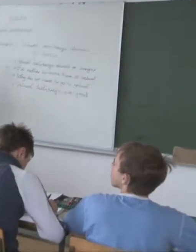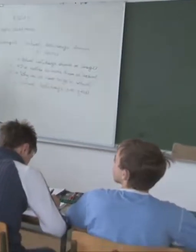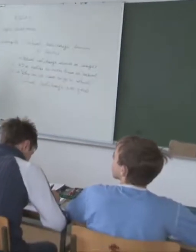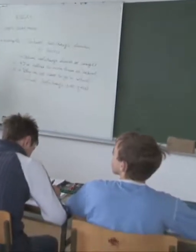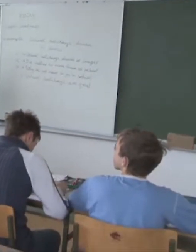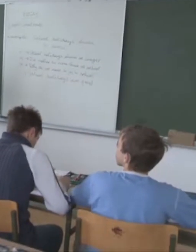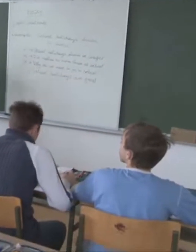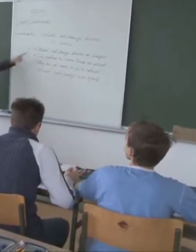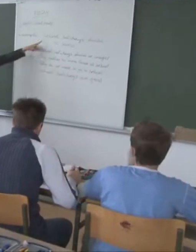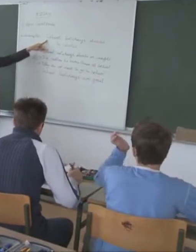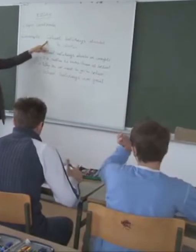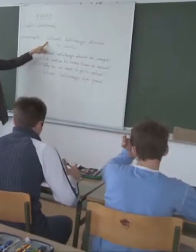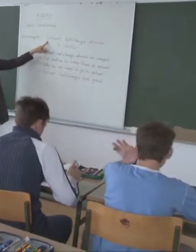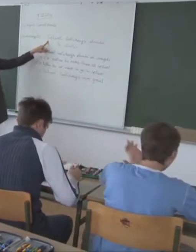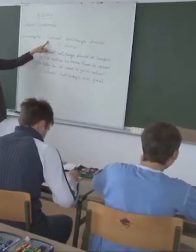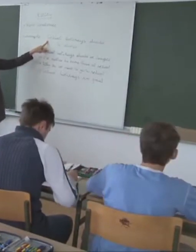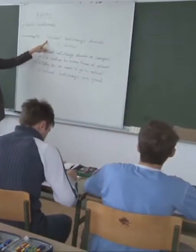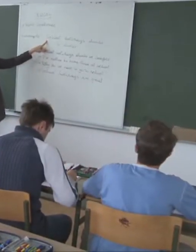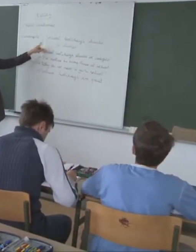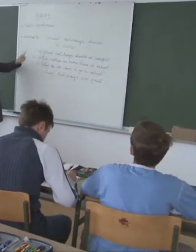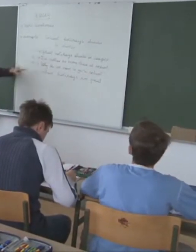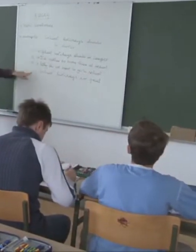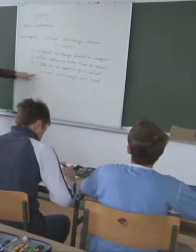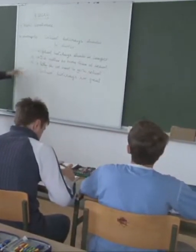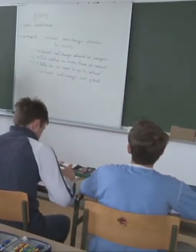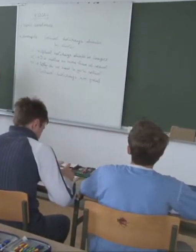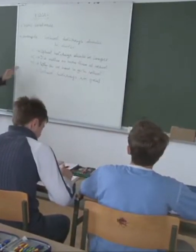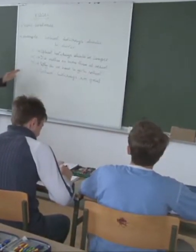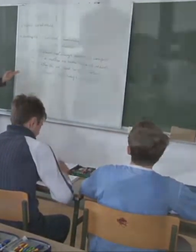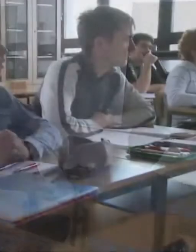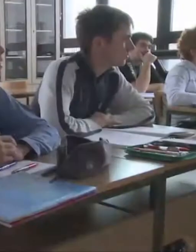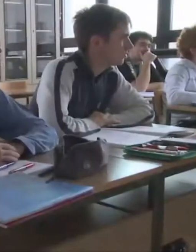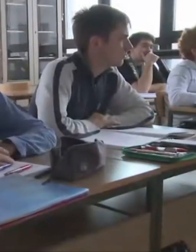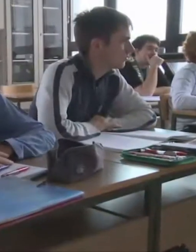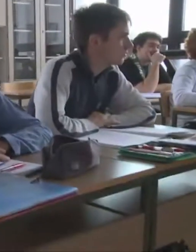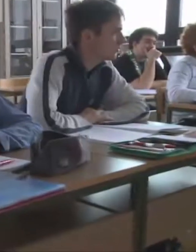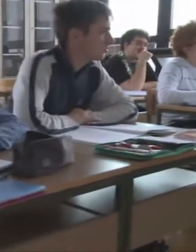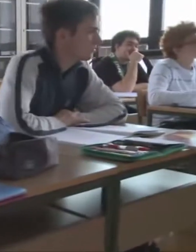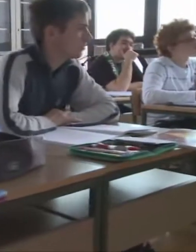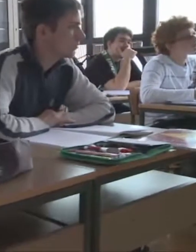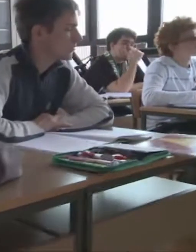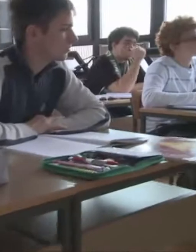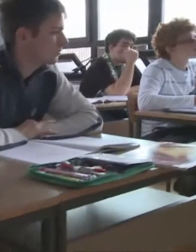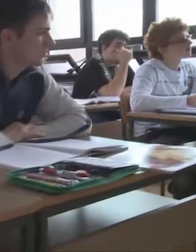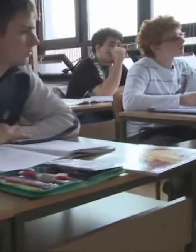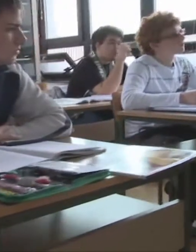Ali je povezat z naslogom. Poglej naslov, pa poglej ta stavr. Super, so najboljši.